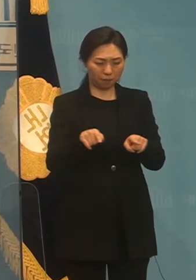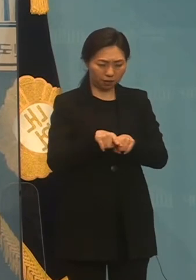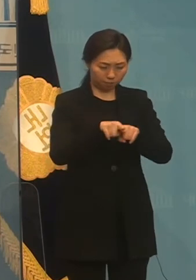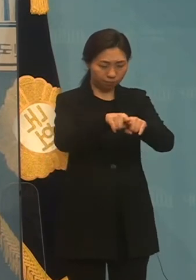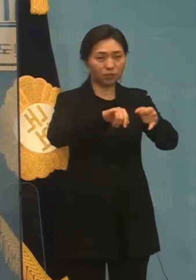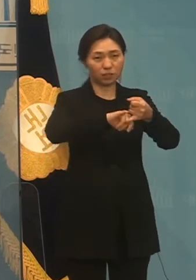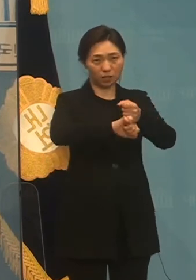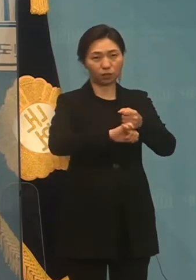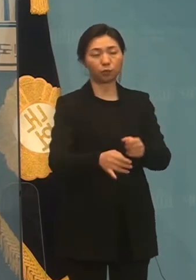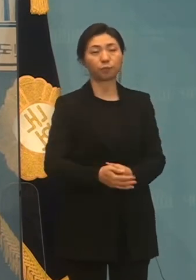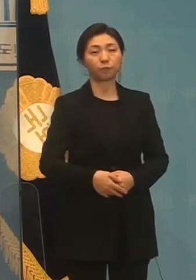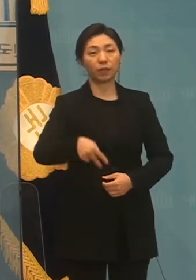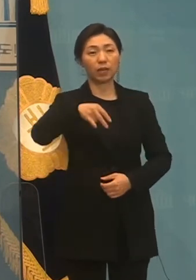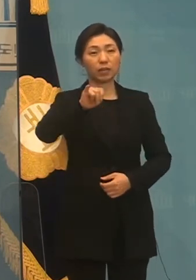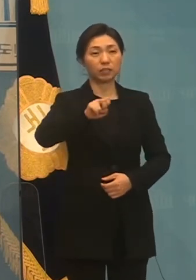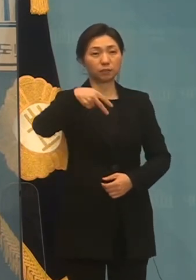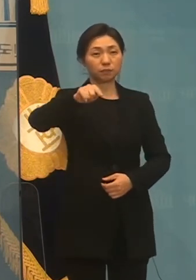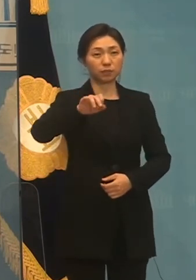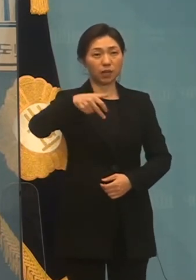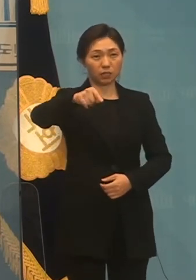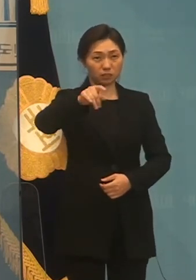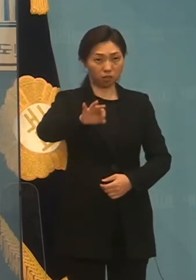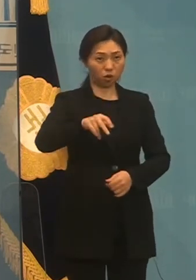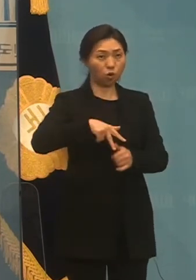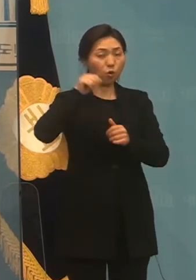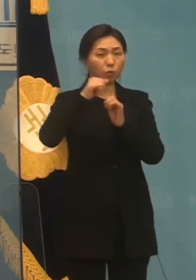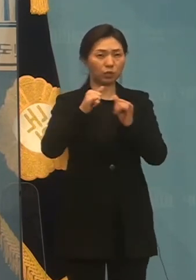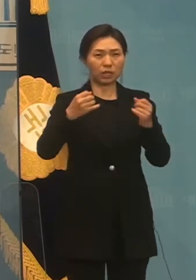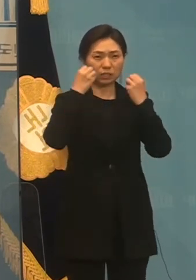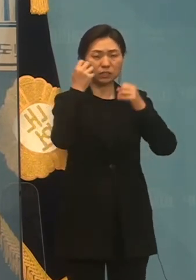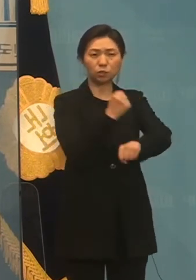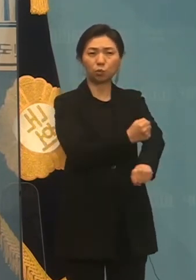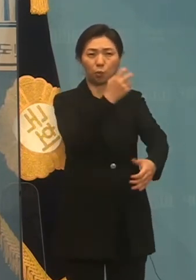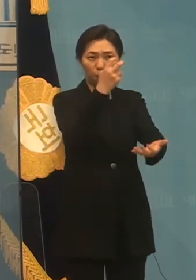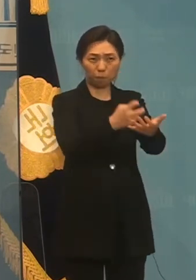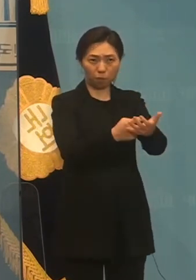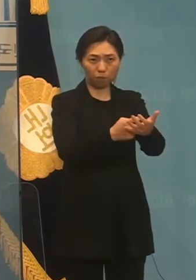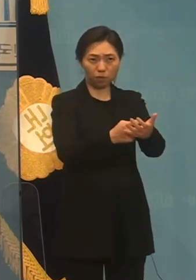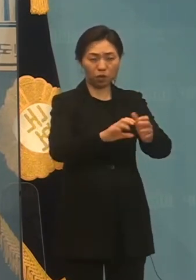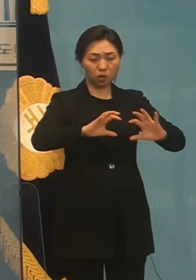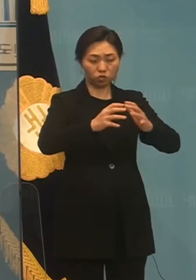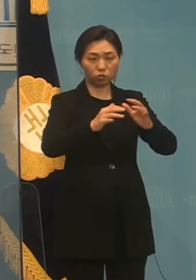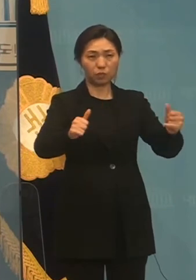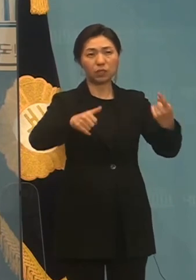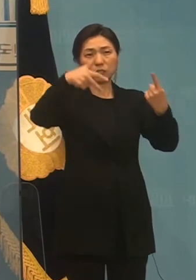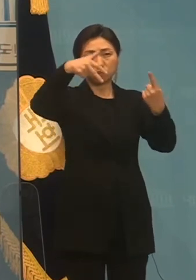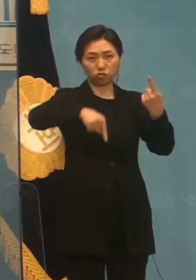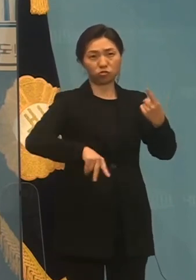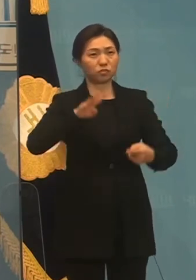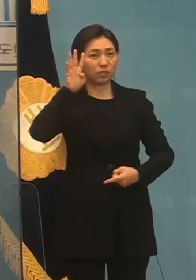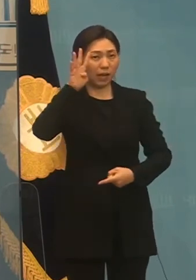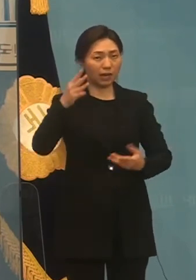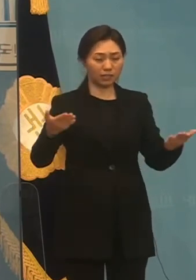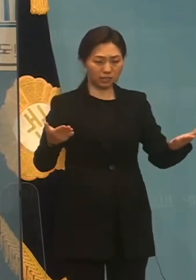이와 관련하여 신상정부는 신노동법과 전국민 주 4일제 공약을 소개했습니다.